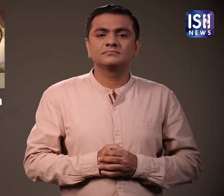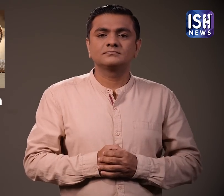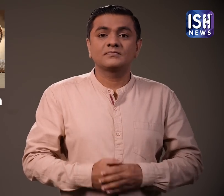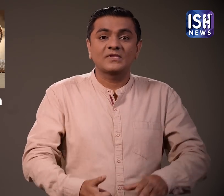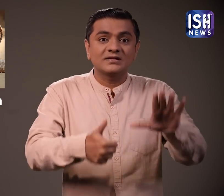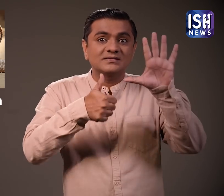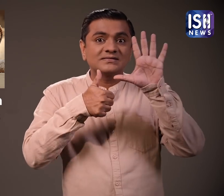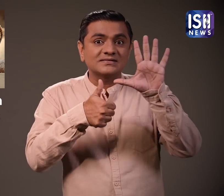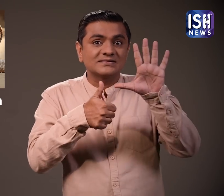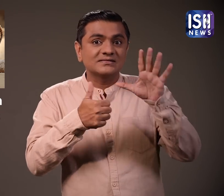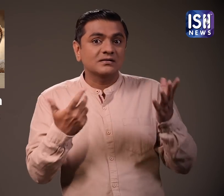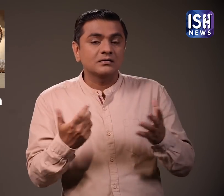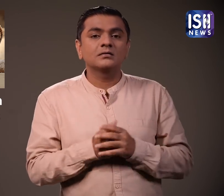जंगली जल्भैसा